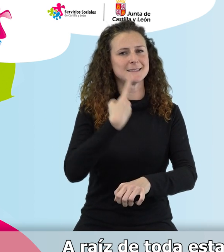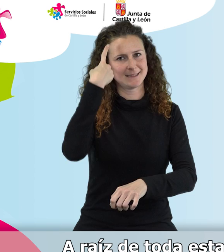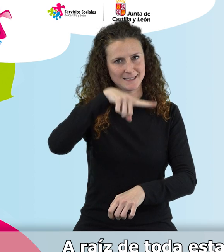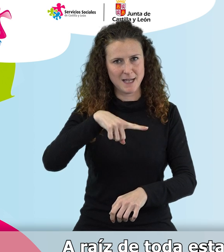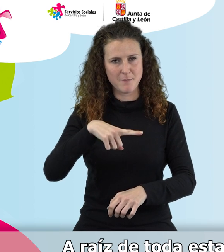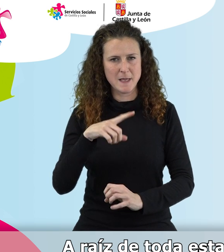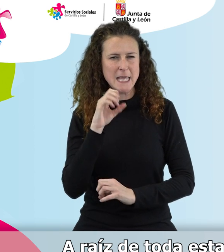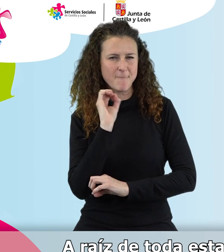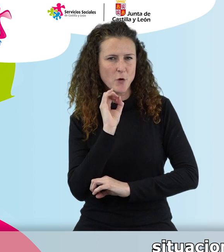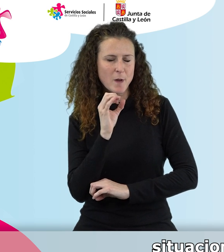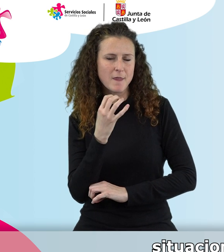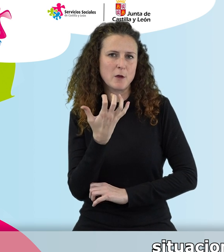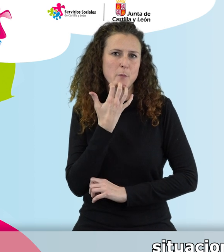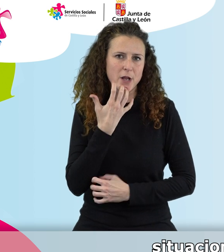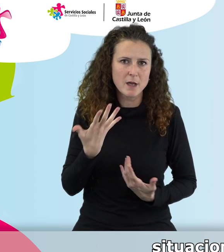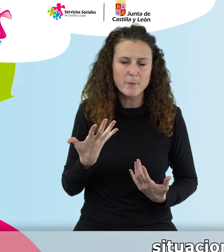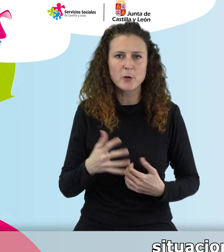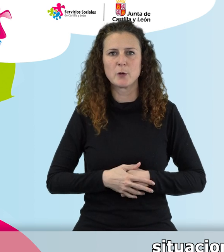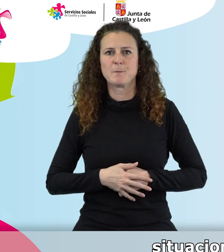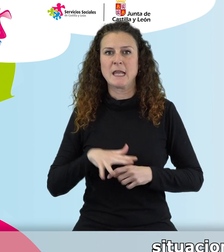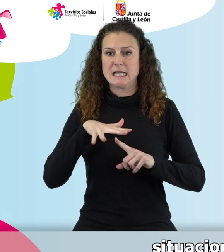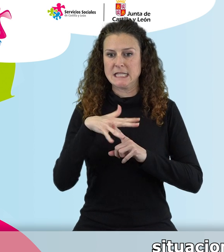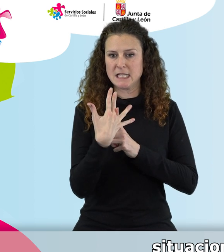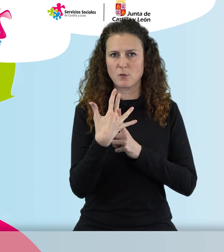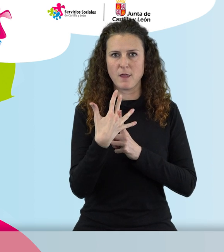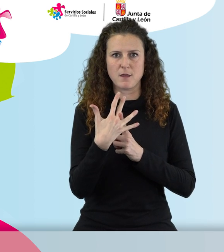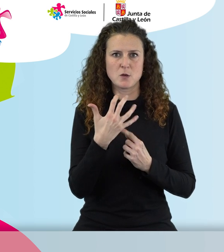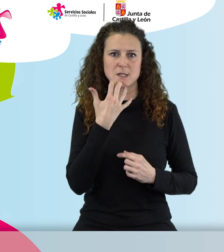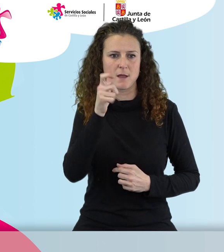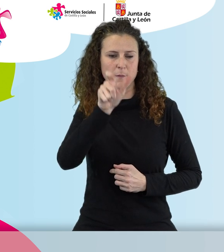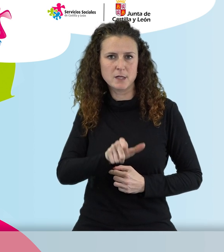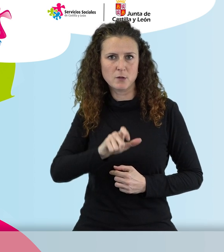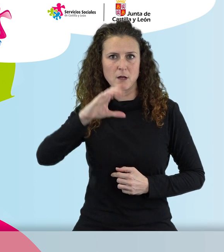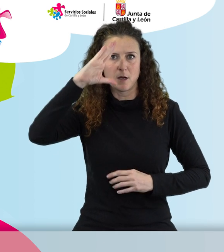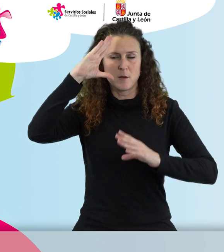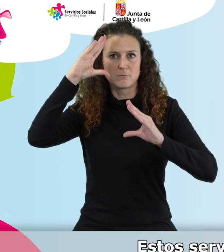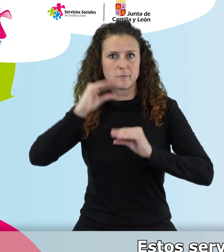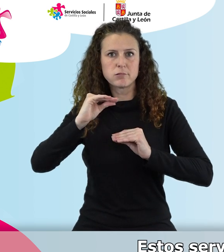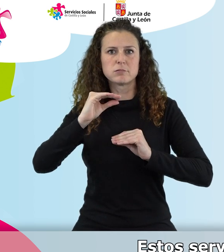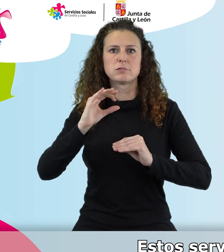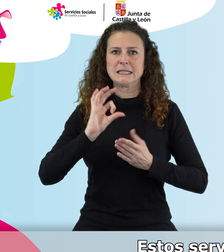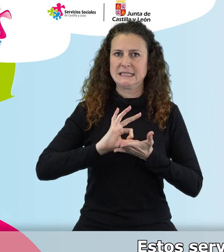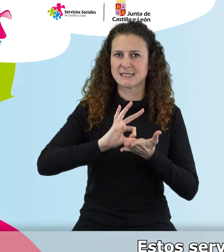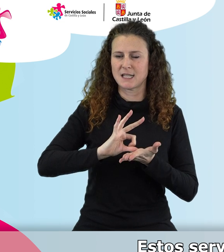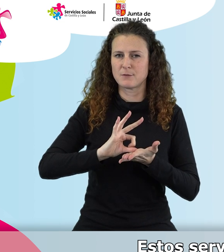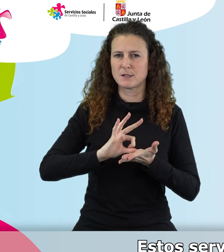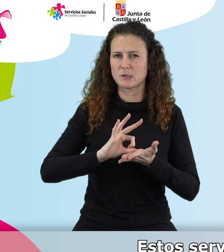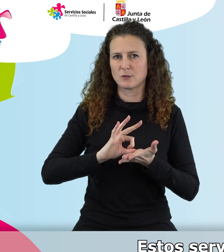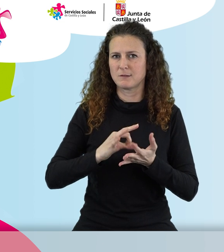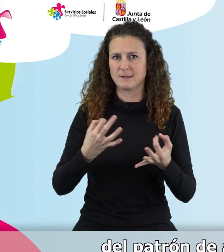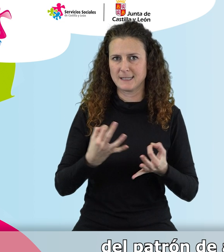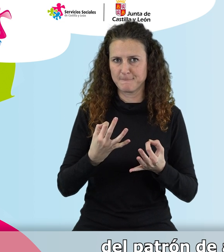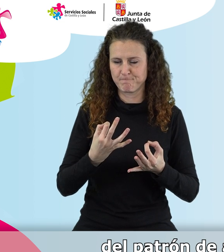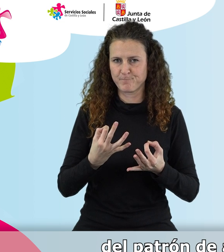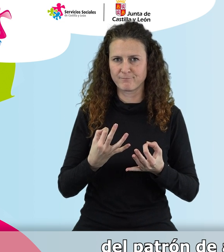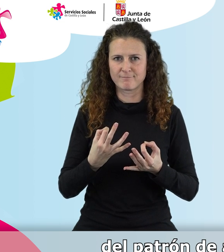se podrían identificar incluso situaciones de inicio de deterioro cognitivo, entre otras muchas circunstancias. Estos servicios se basan en un